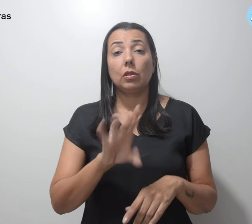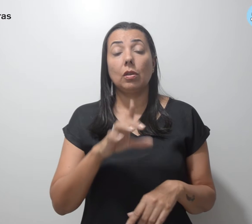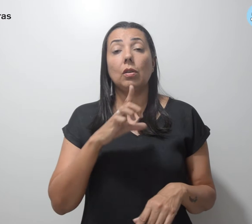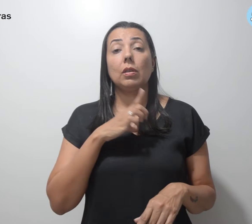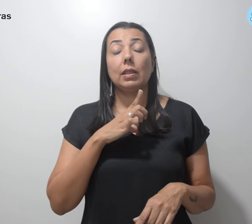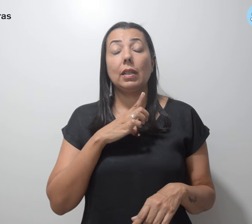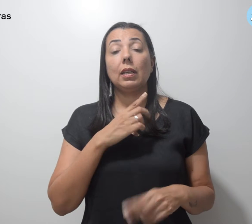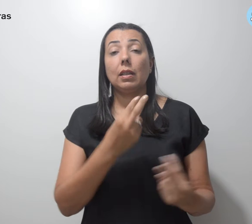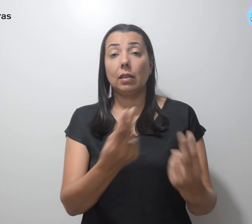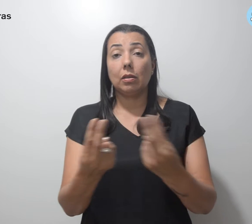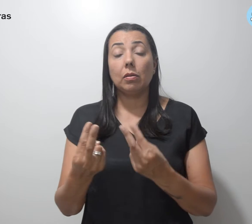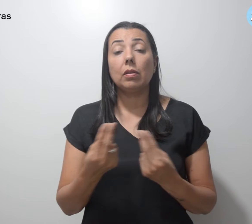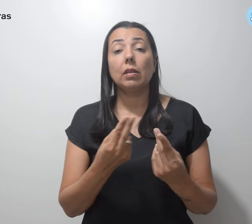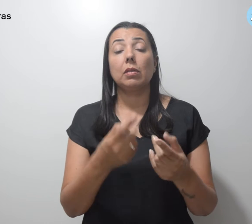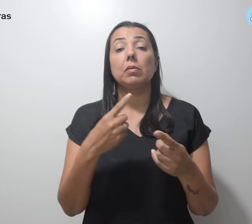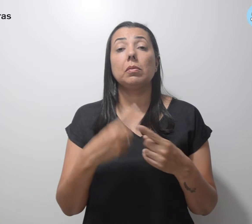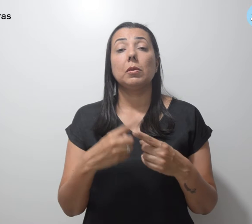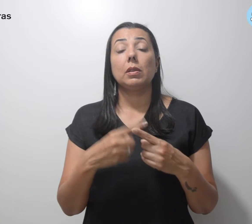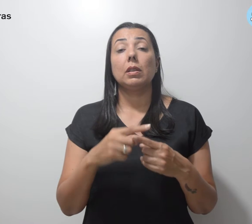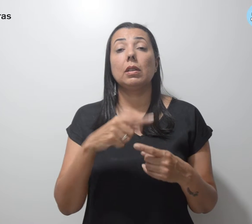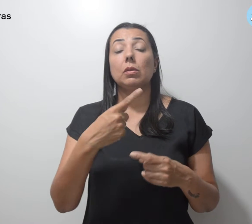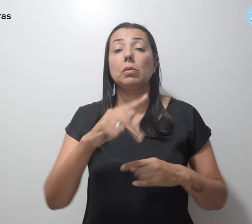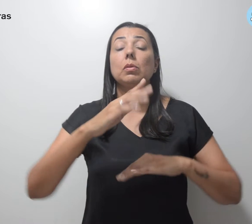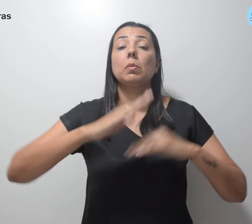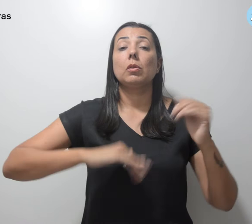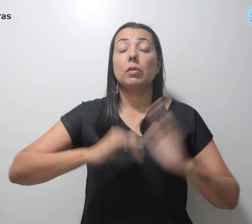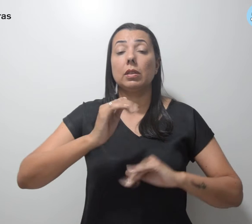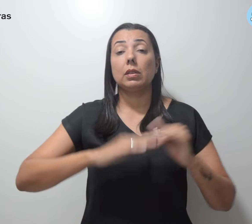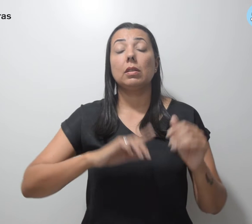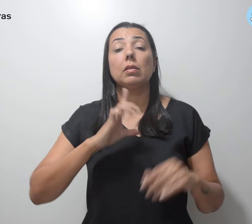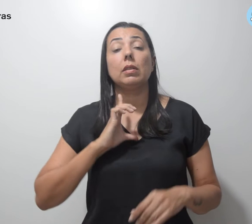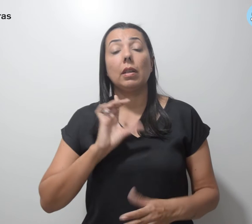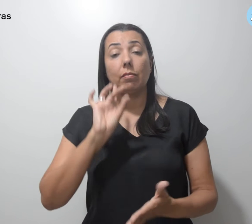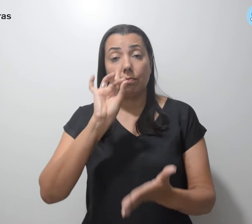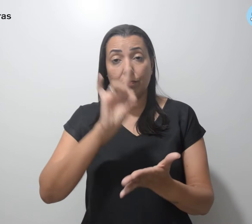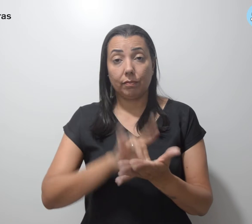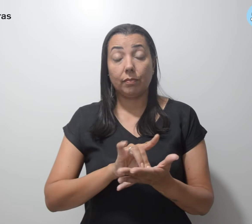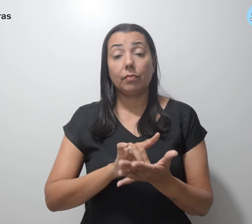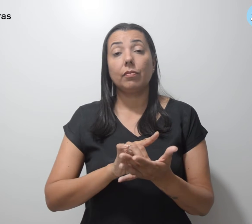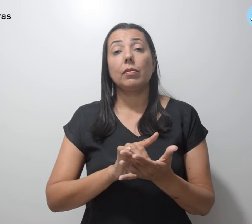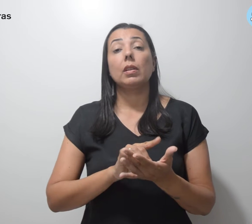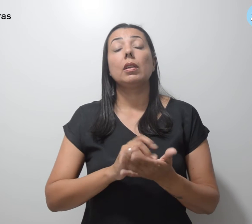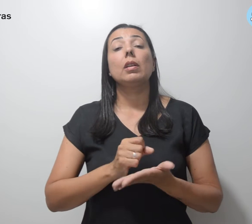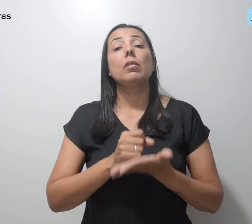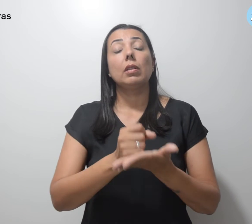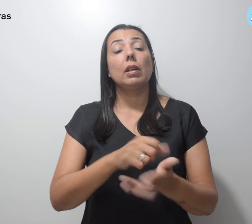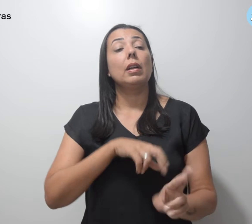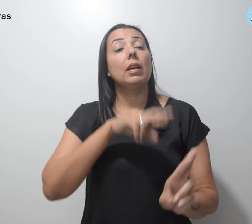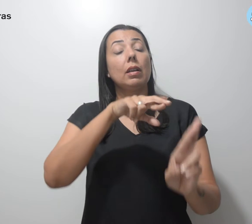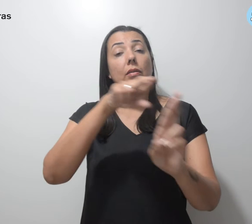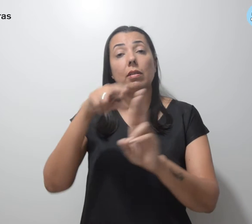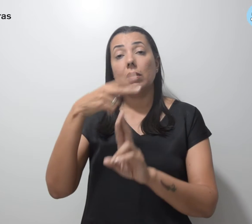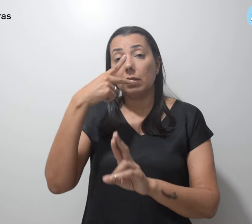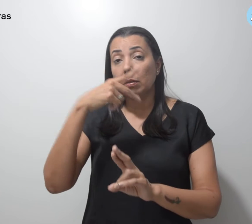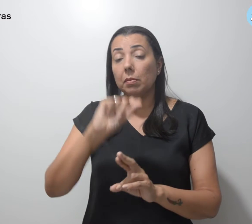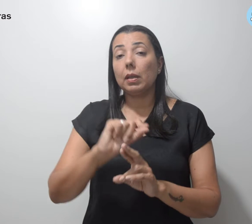paridade porque a sua carreira existe na ativa e serve de referência para a paridade.